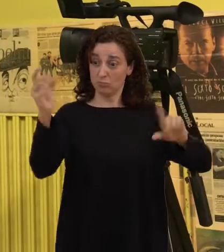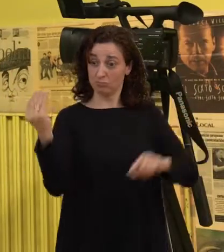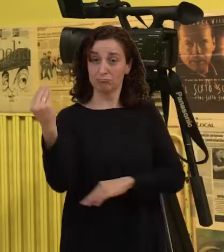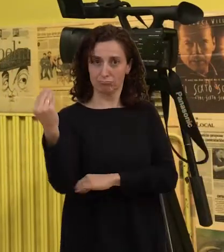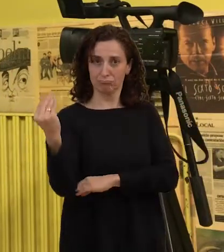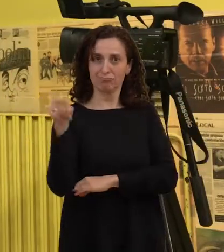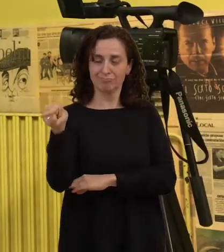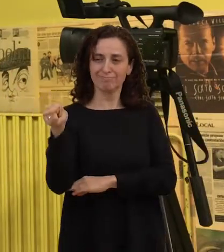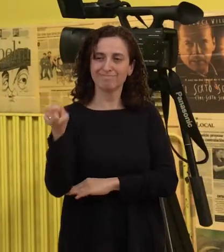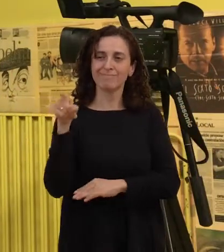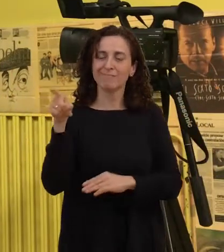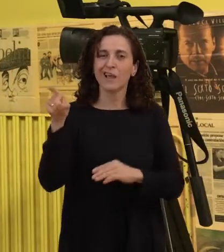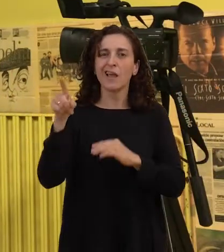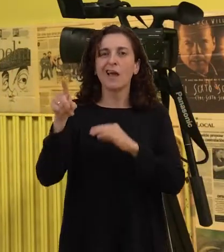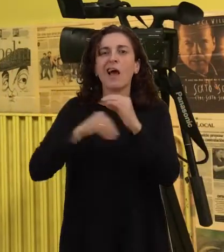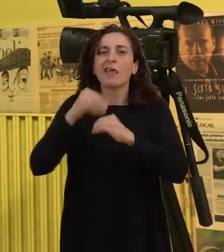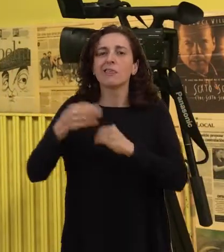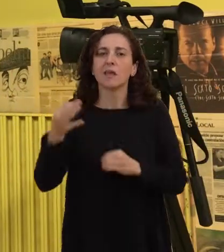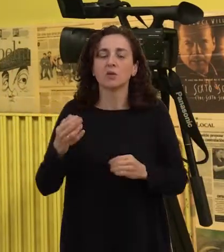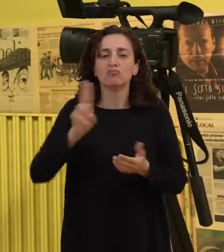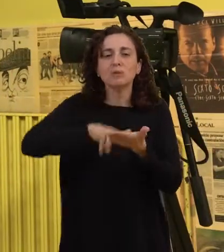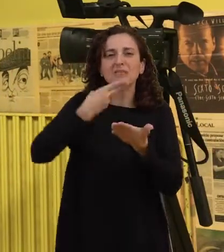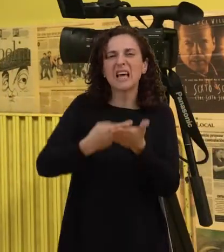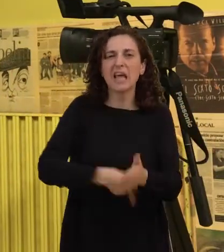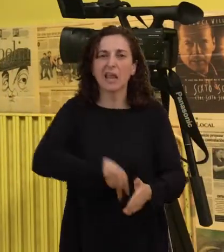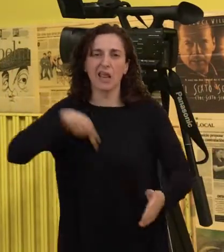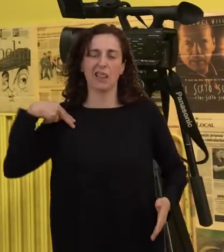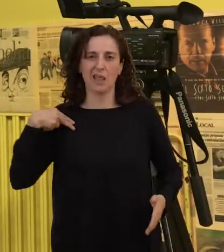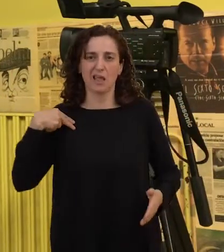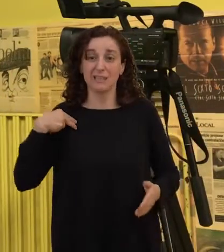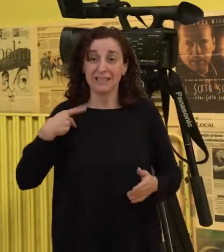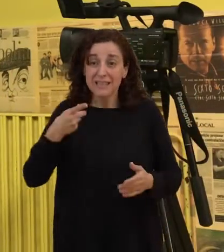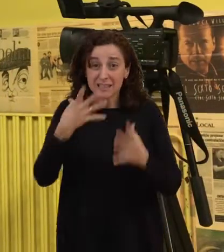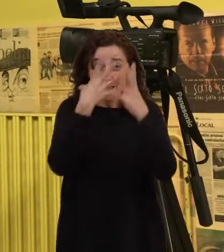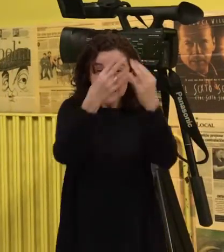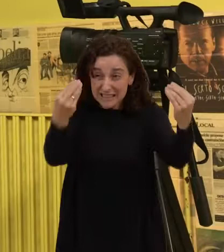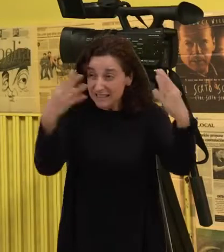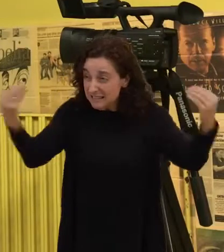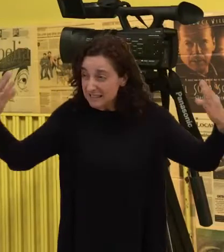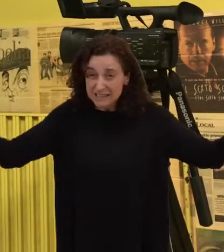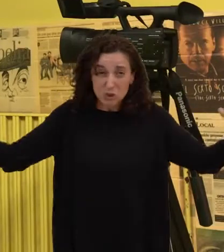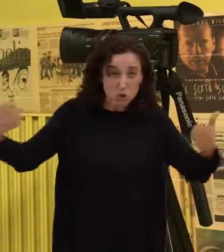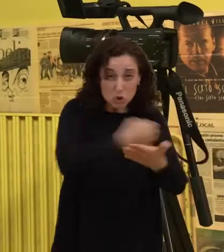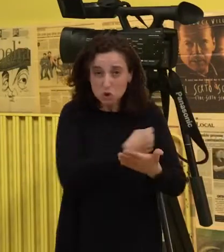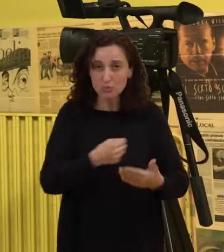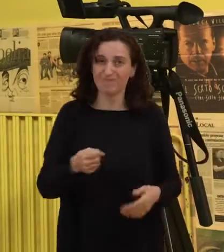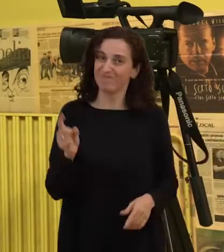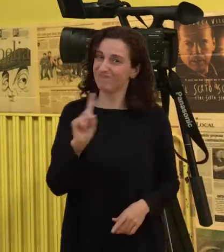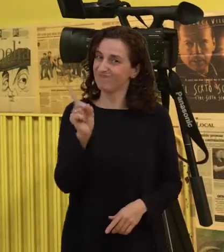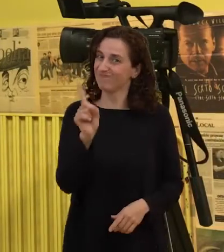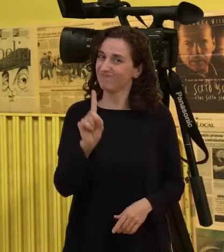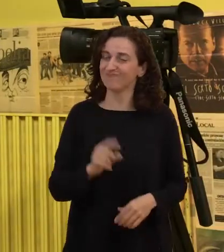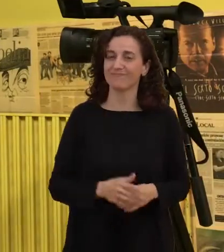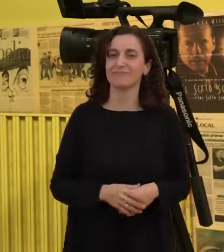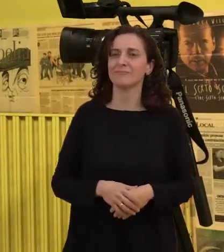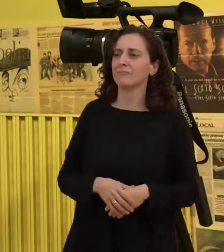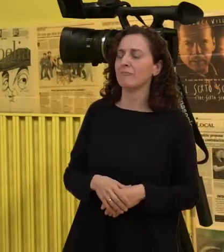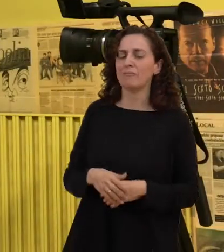tiene que hacer unha interpretación genérica que non sempre llega a todo o colectivo sordo. E a que se